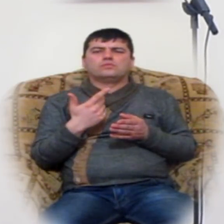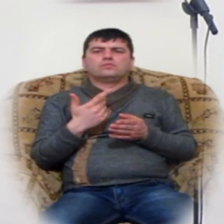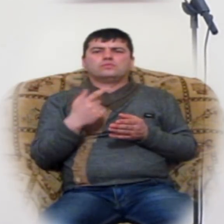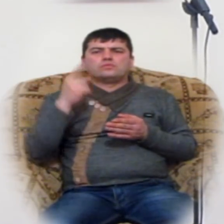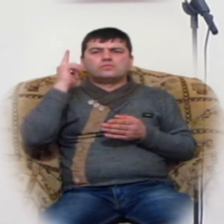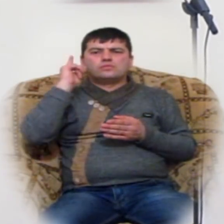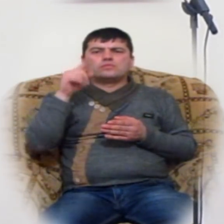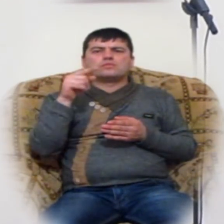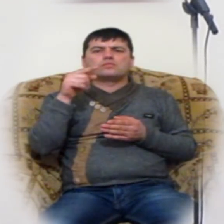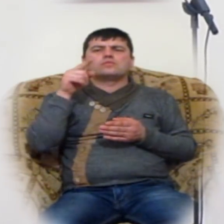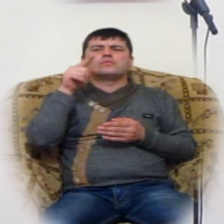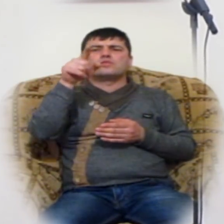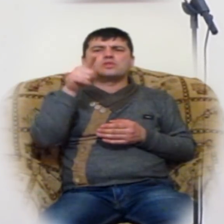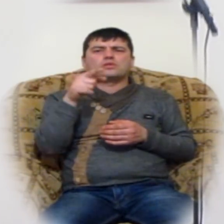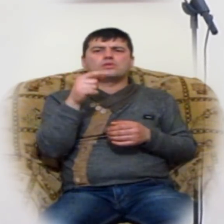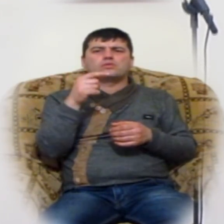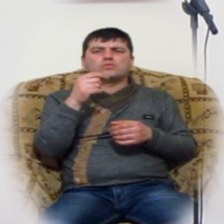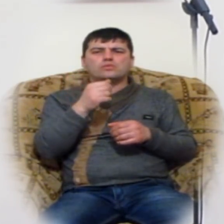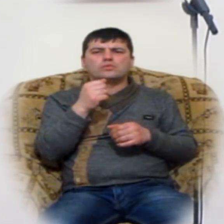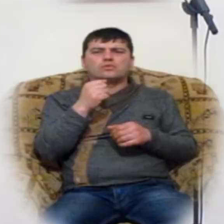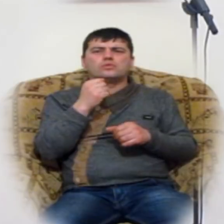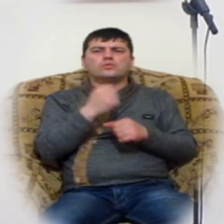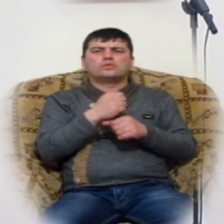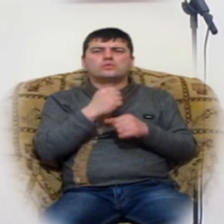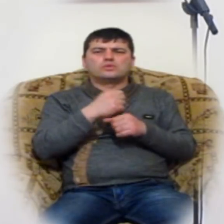կո ստեղծաս տպավորություն է հոգևոր,